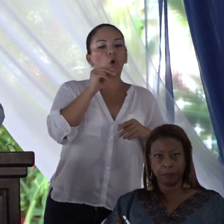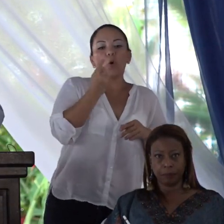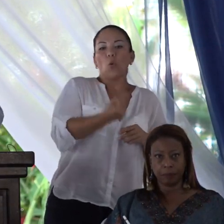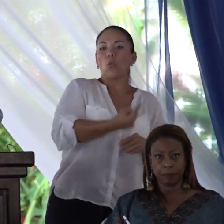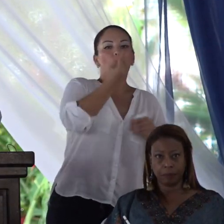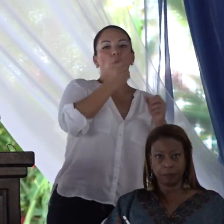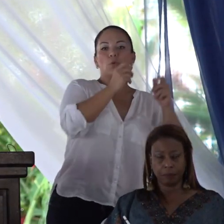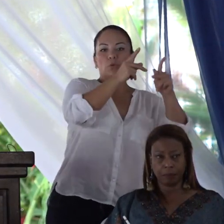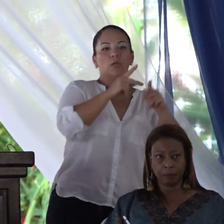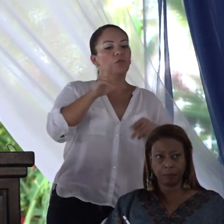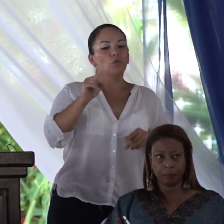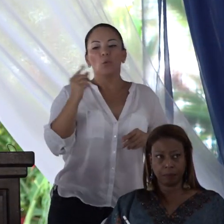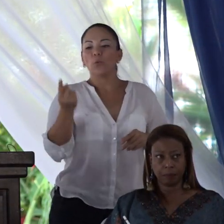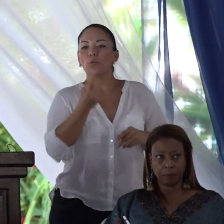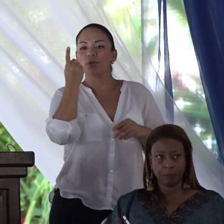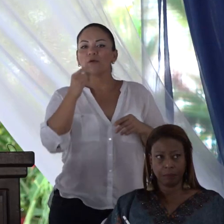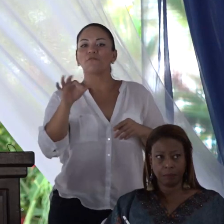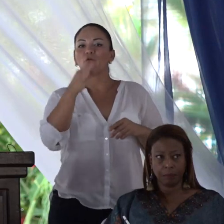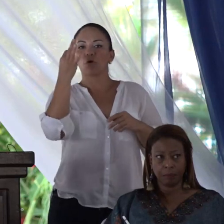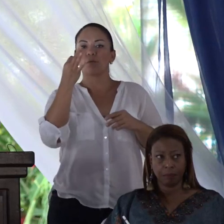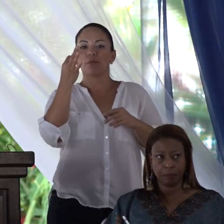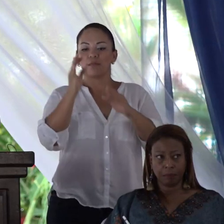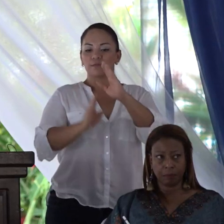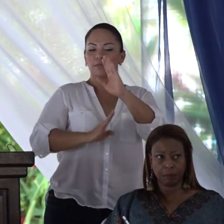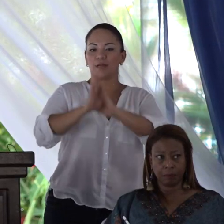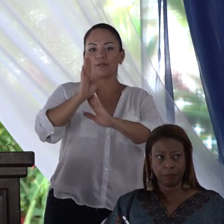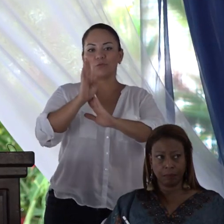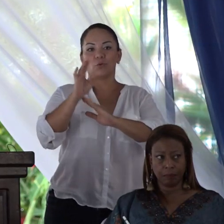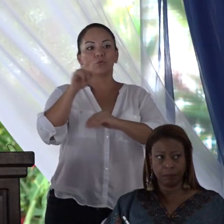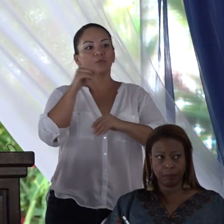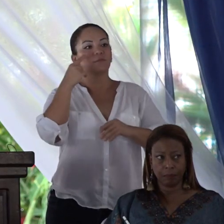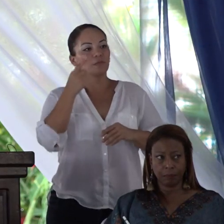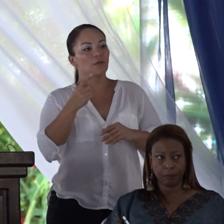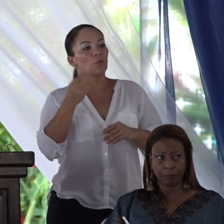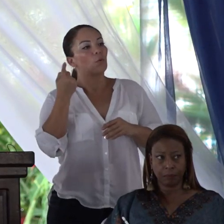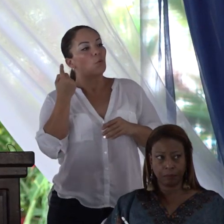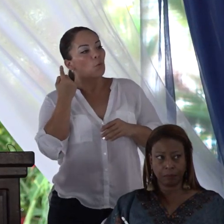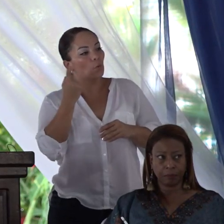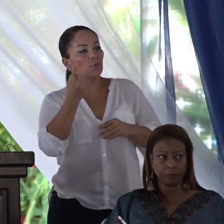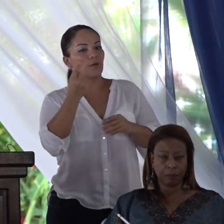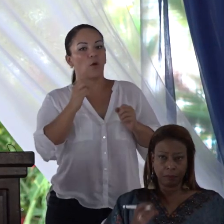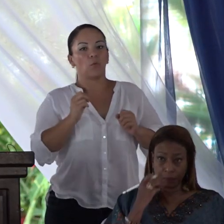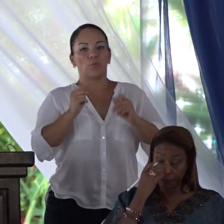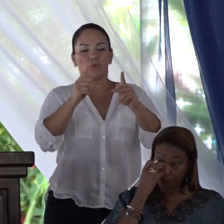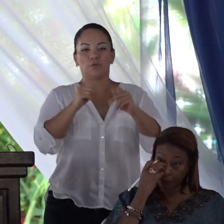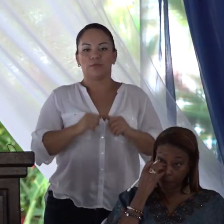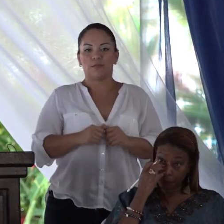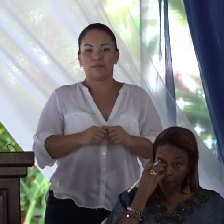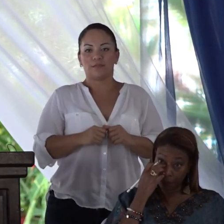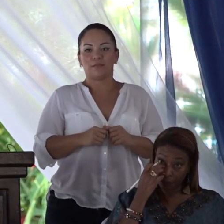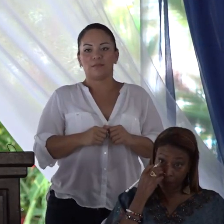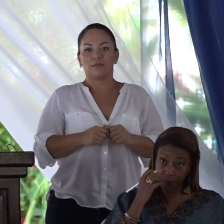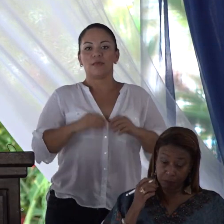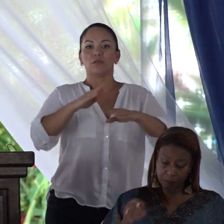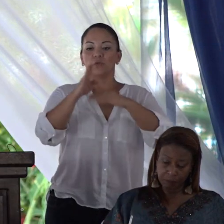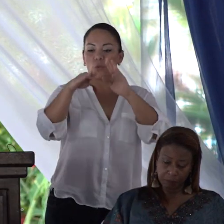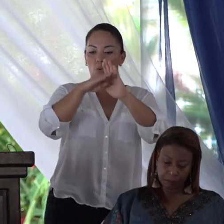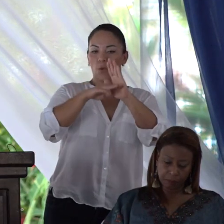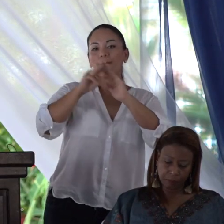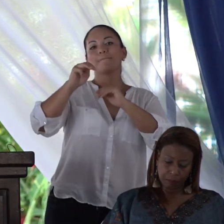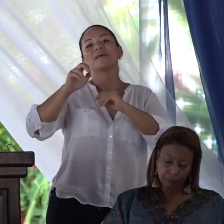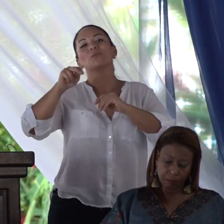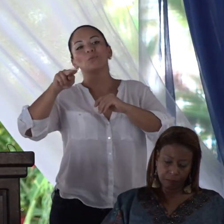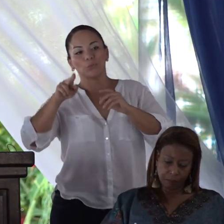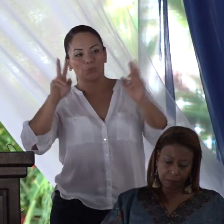única manera de salir adelante, una de las oportunidades en el menú que les da la vida